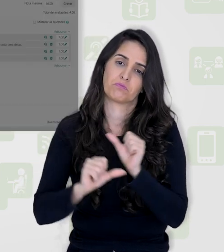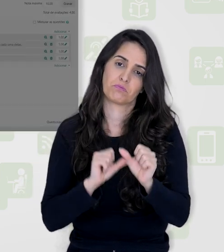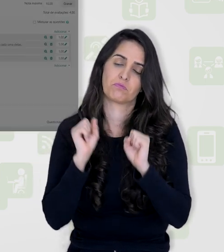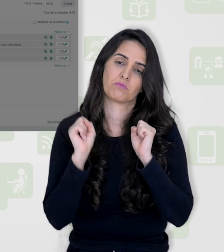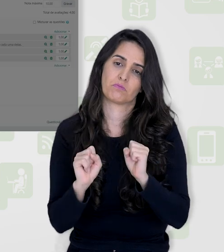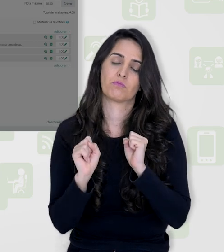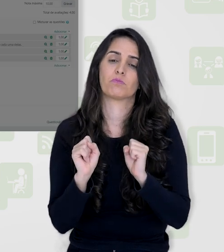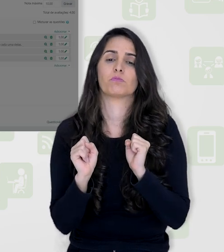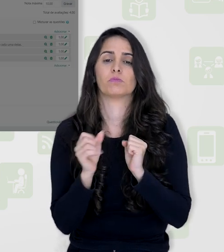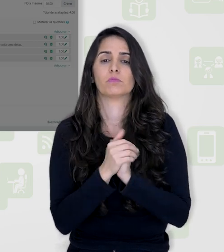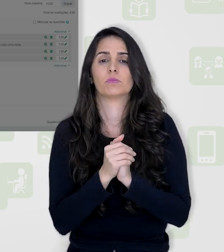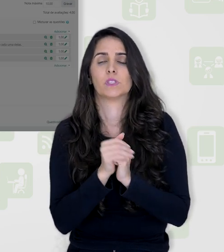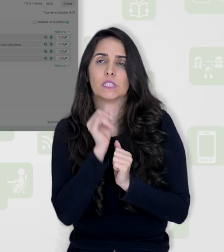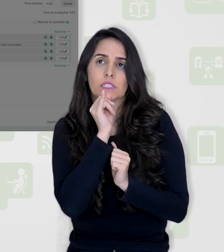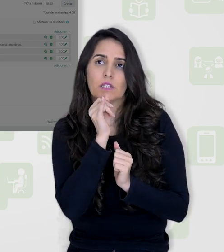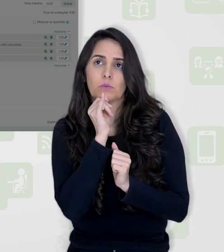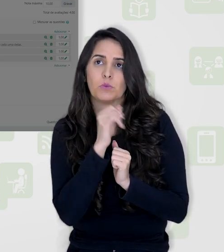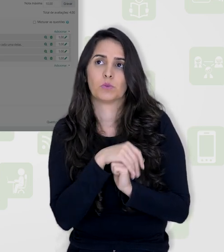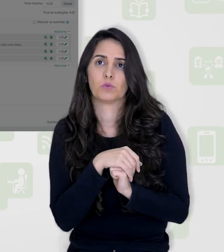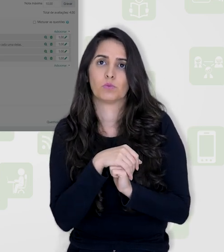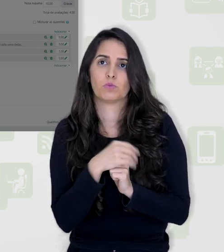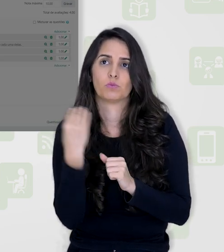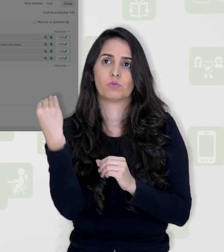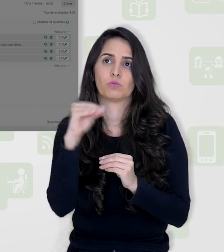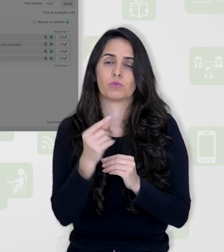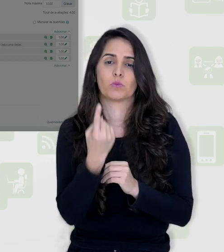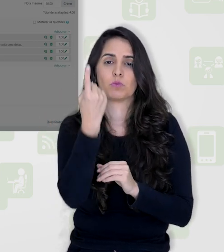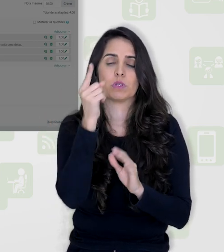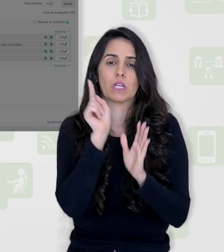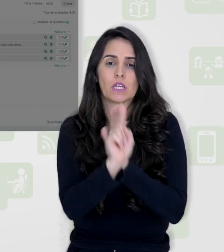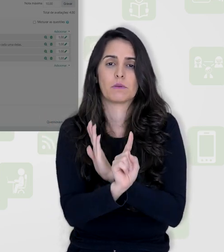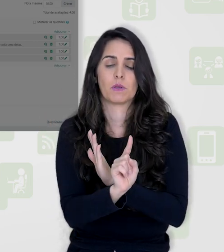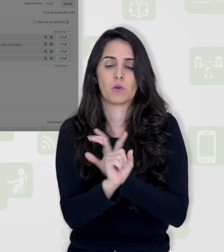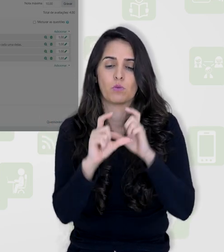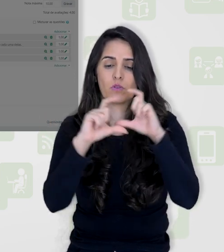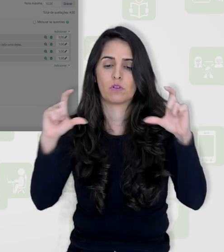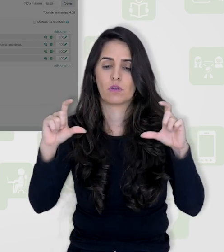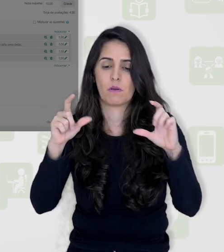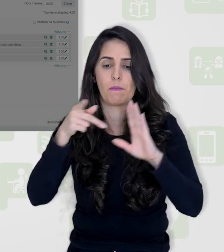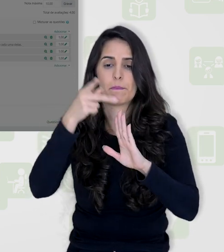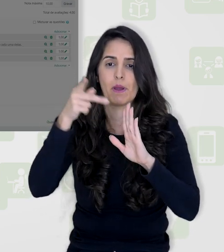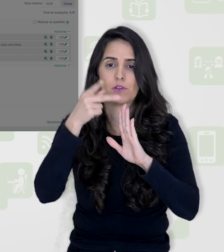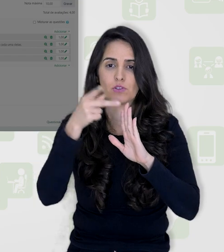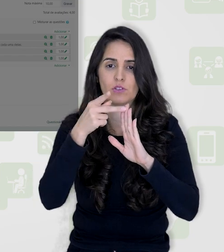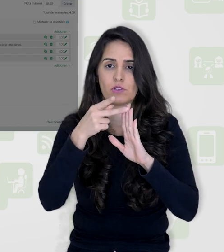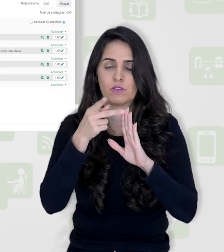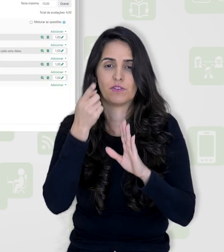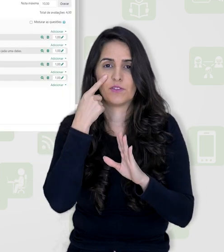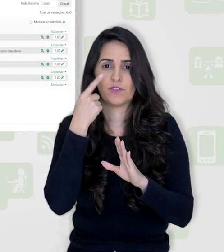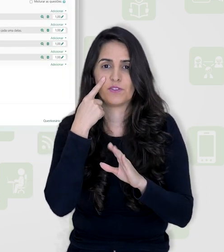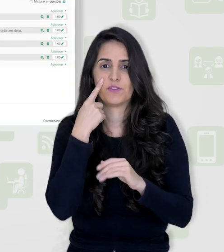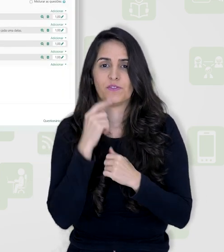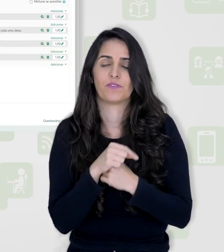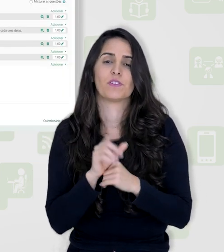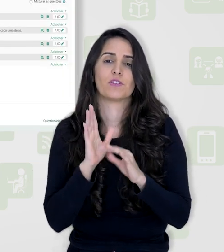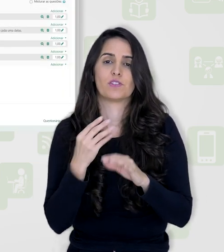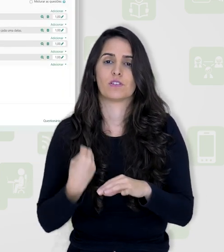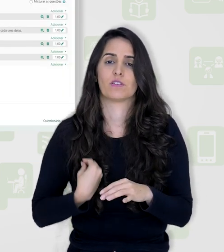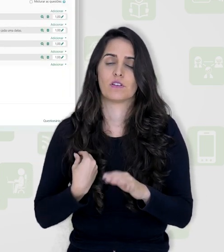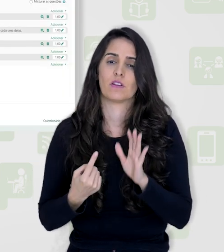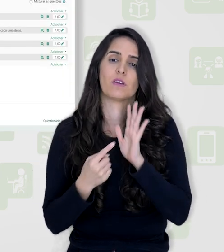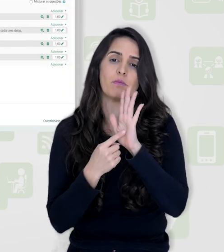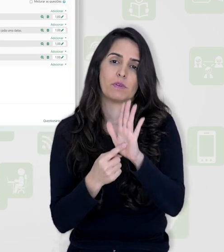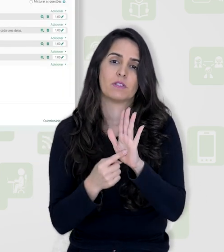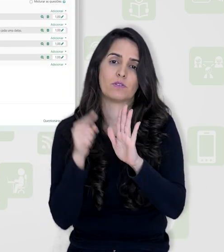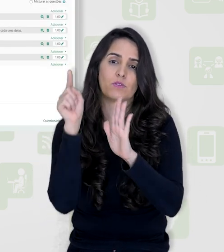Eu posso repaginar, colocar, por exemplo, uma questão por página e clico aqui em vai. Observe que